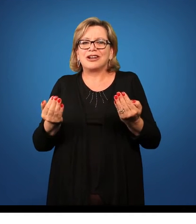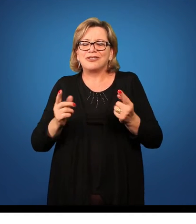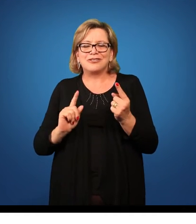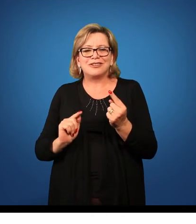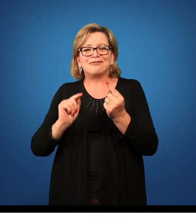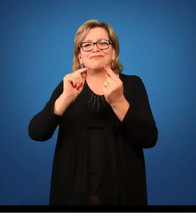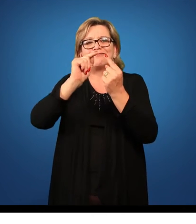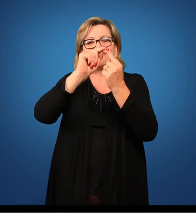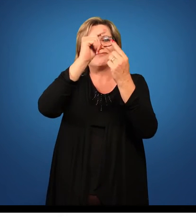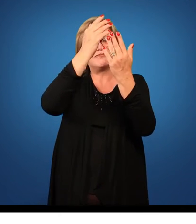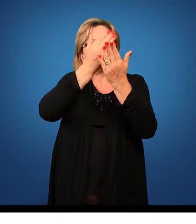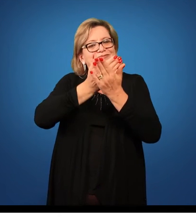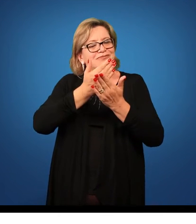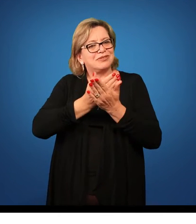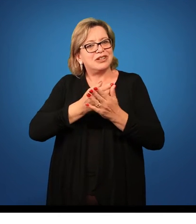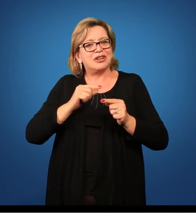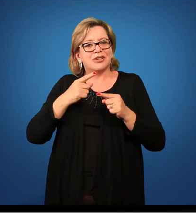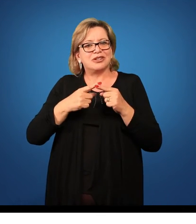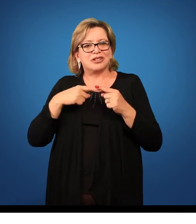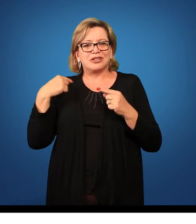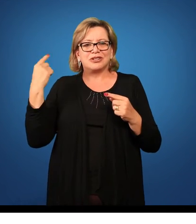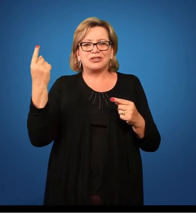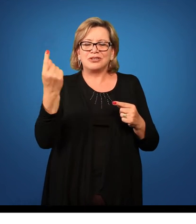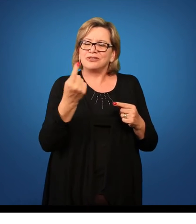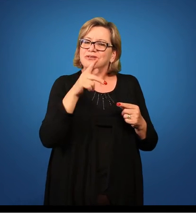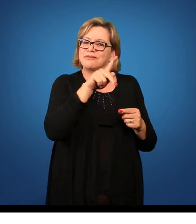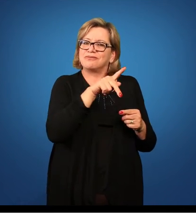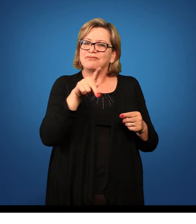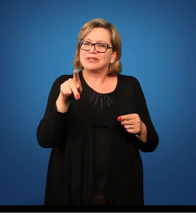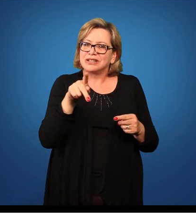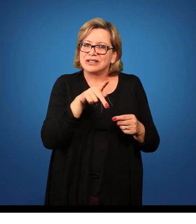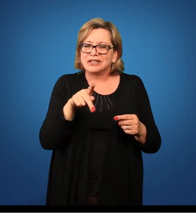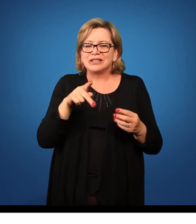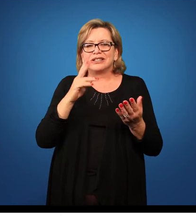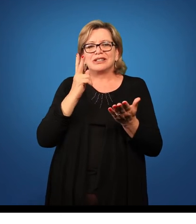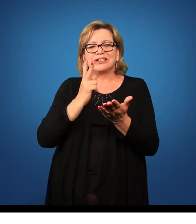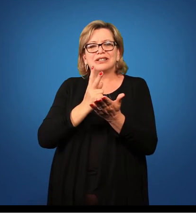nosso objetivo. Tendo em vista que somos professores, que